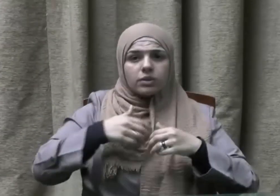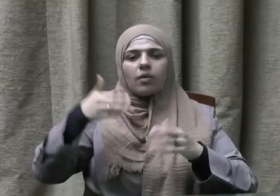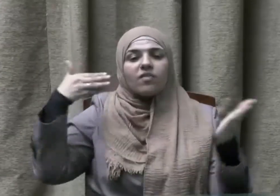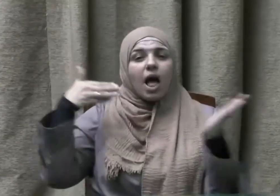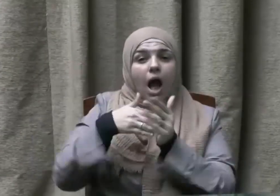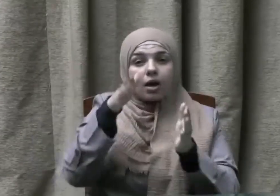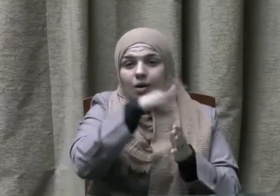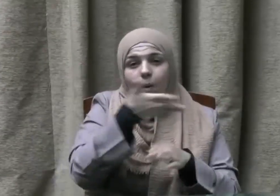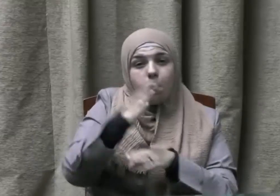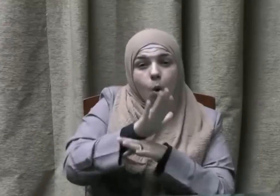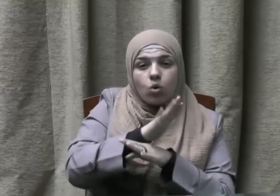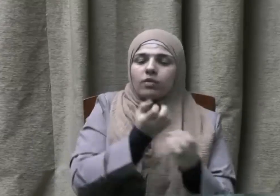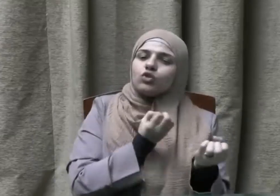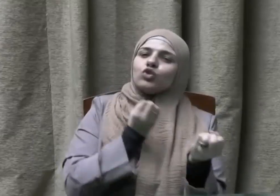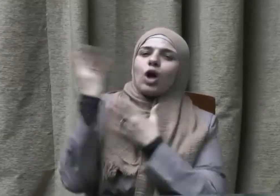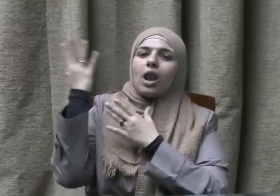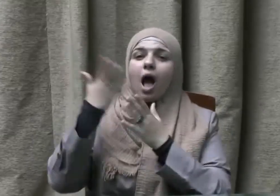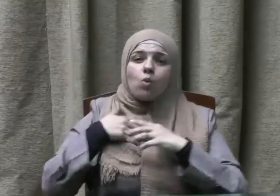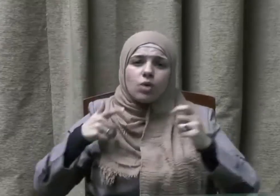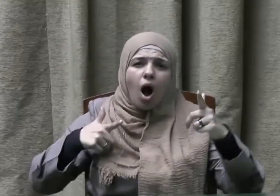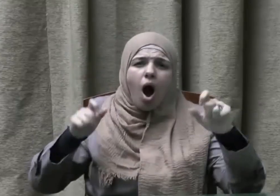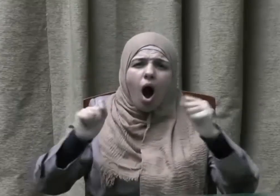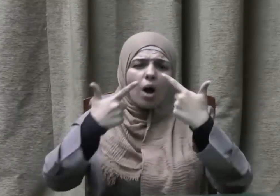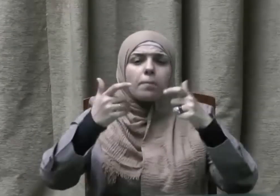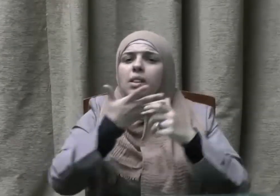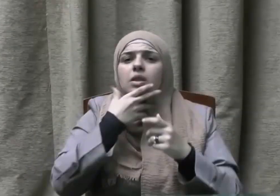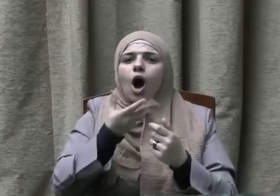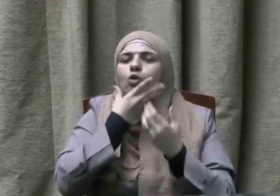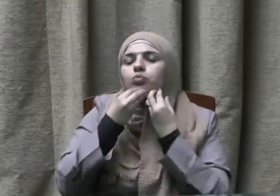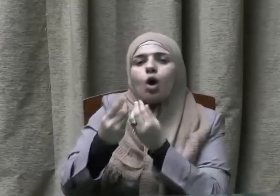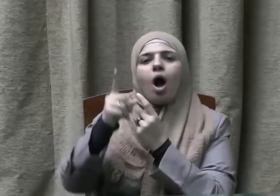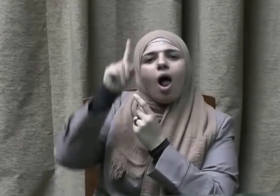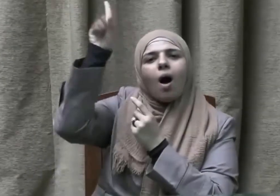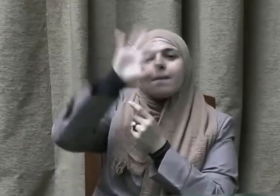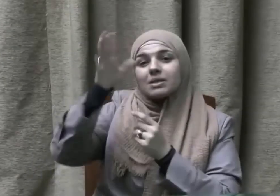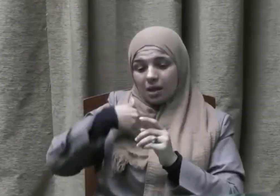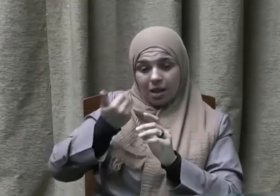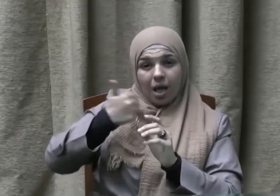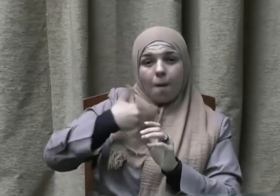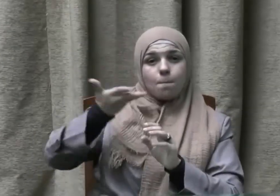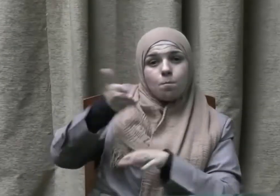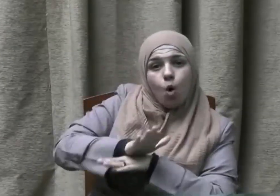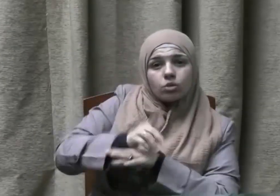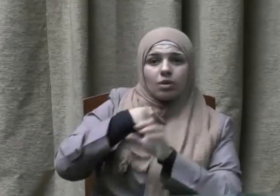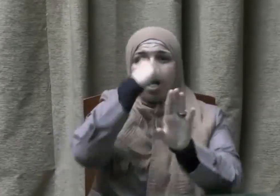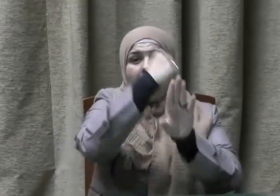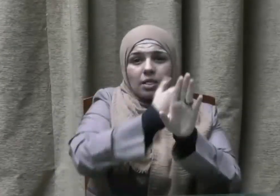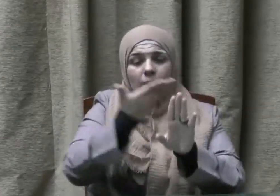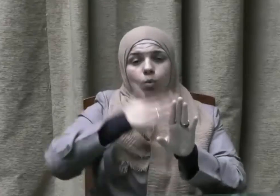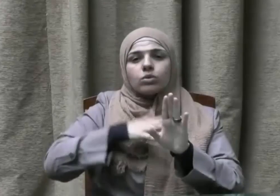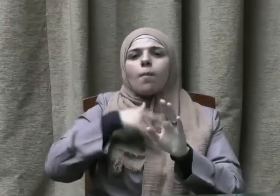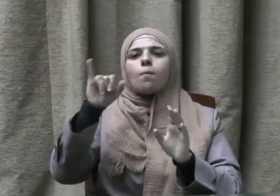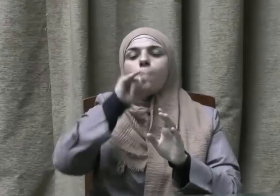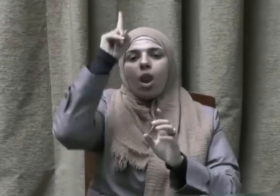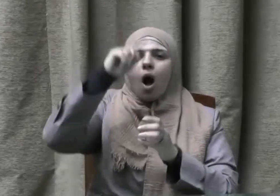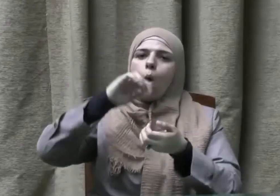جل شأنه ولا تنازعوا فتفشلوا وتذهب ريحكم واصبروا إن الله مع الصابرين